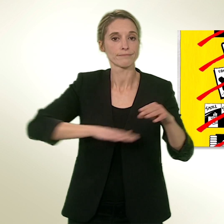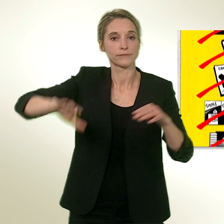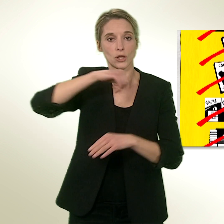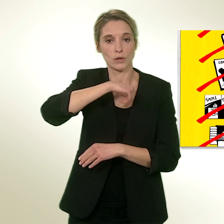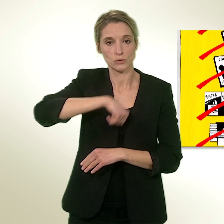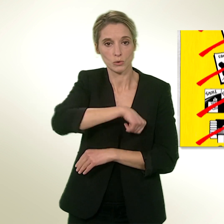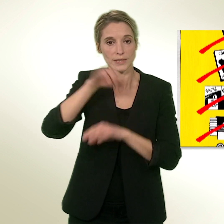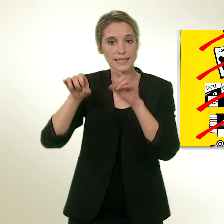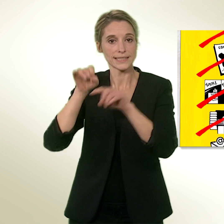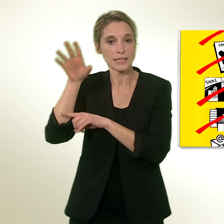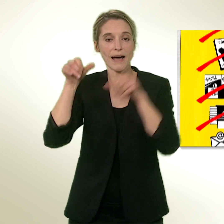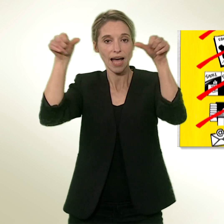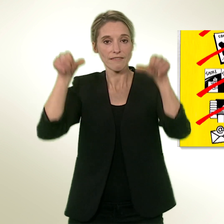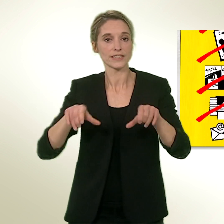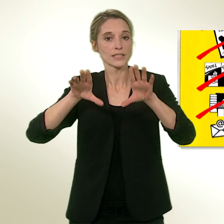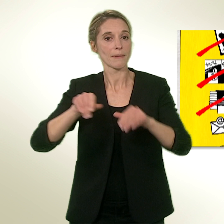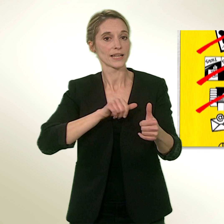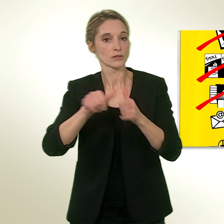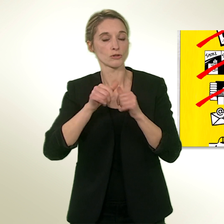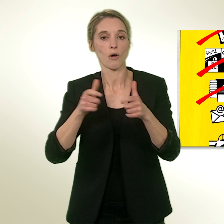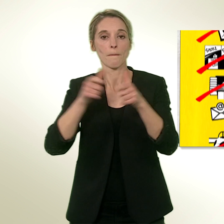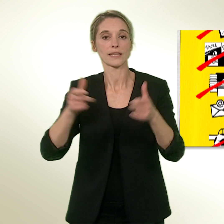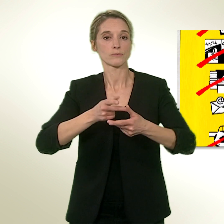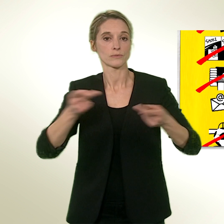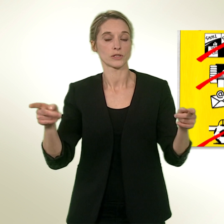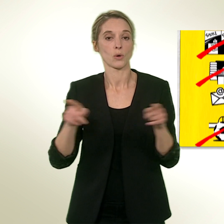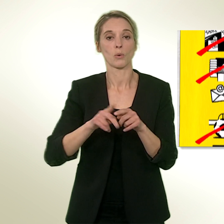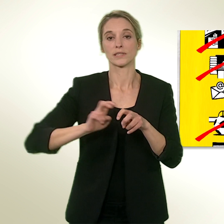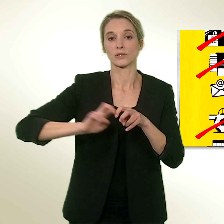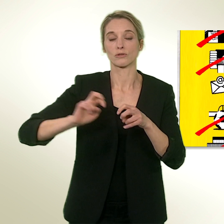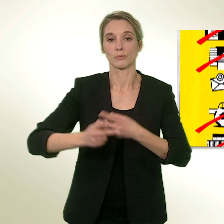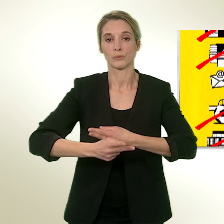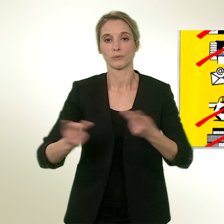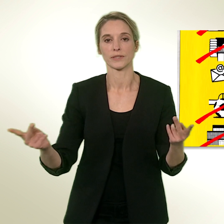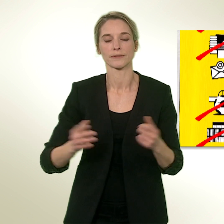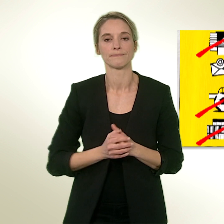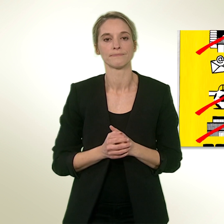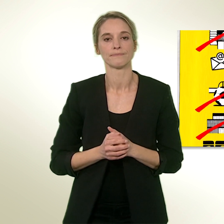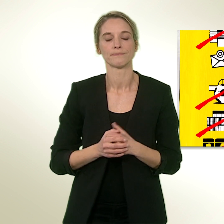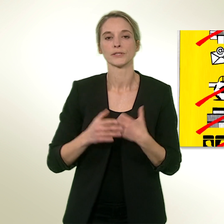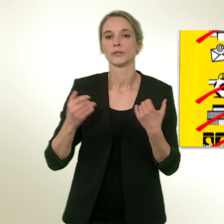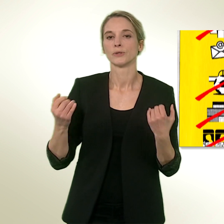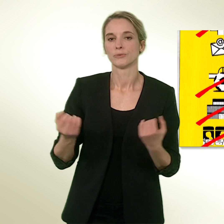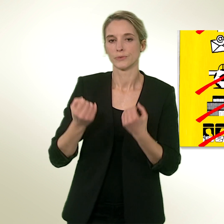les places de sport, sur les bâtiments publics et dans les transports publics. La publicité qui s'adresse aux mineurs